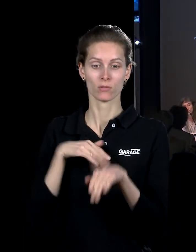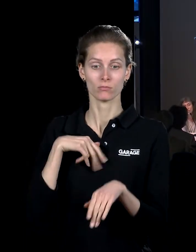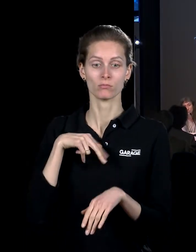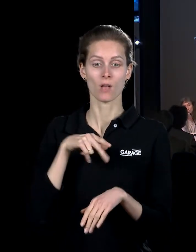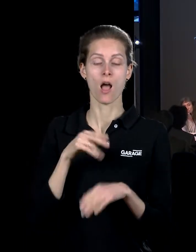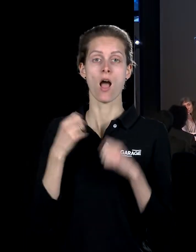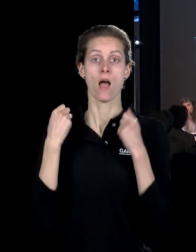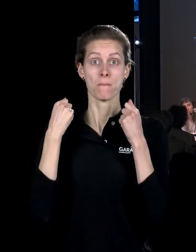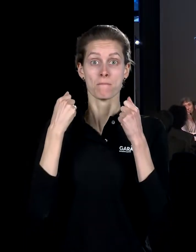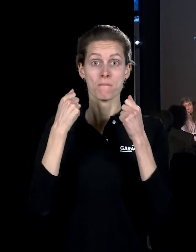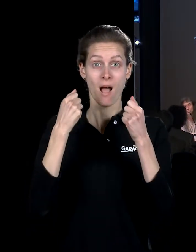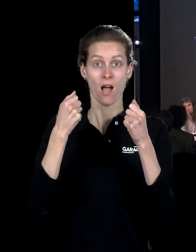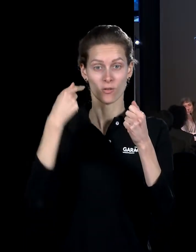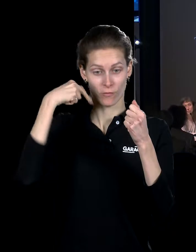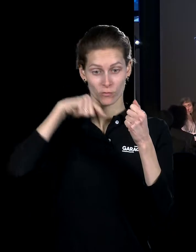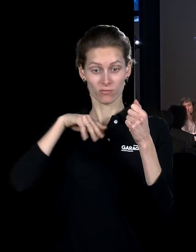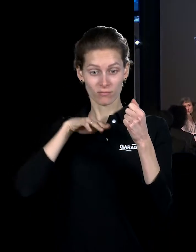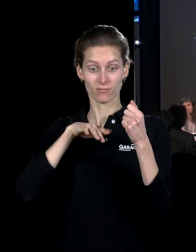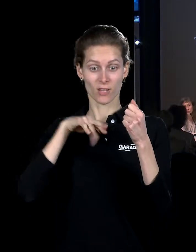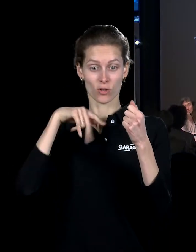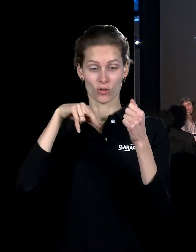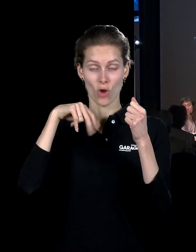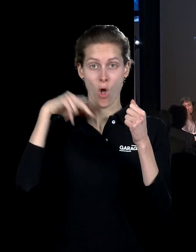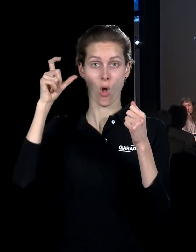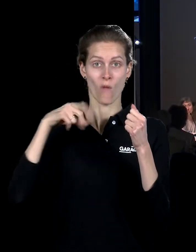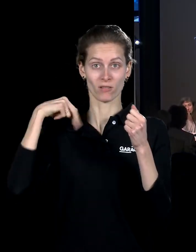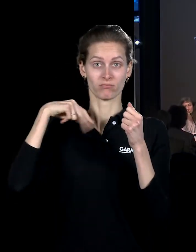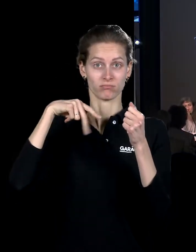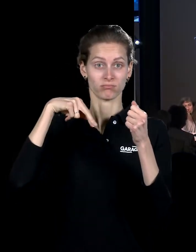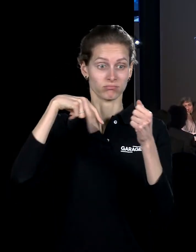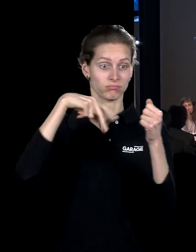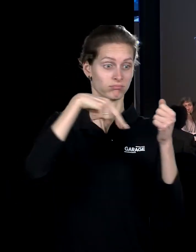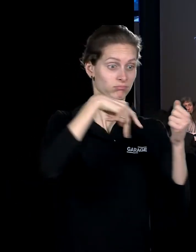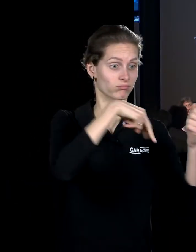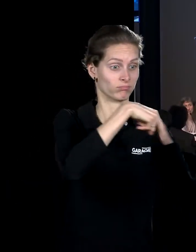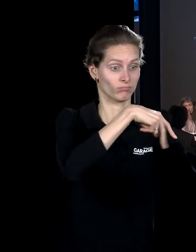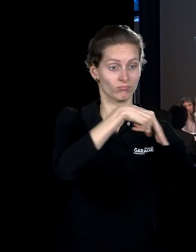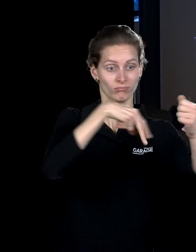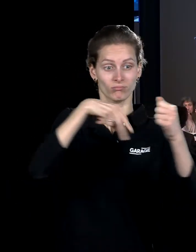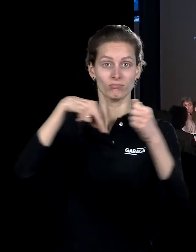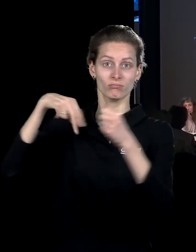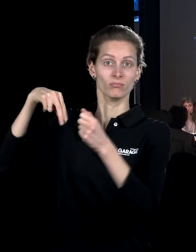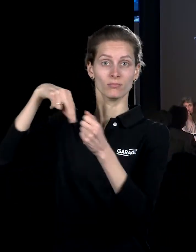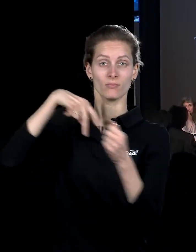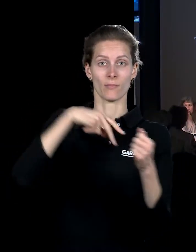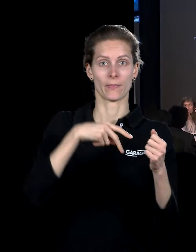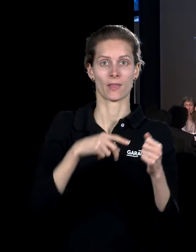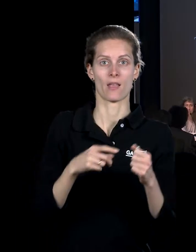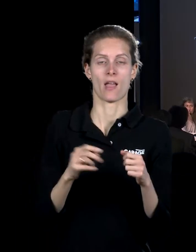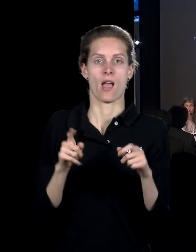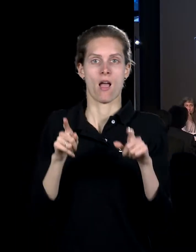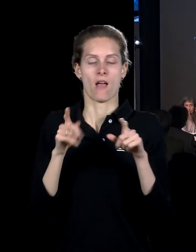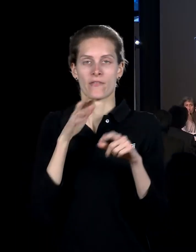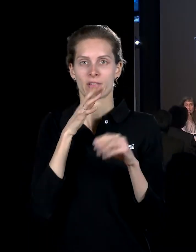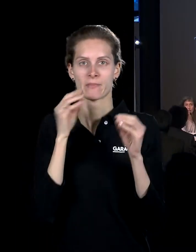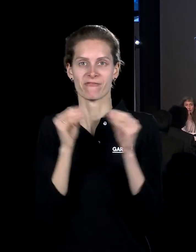автомобиль едет с работы в офис, с офиса на работу. Но именно сама странность перемещения, когда это одновременно и путешествие,